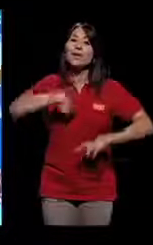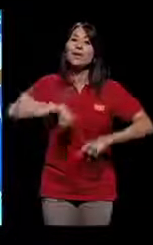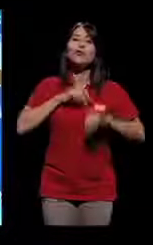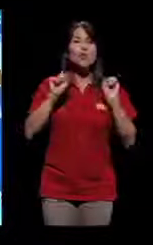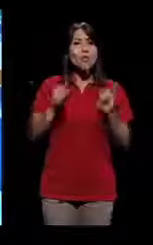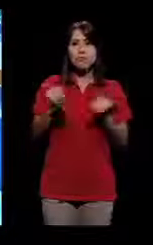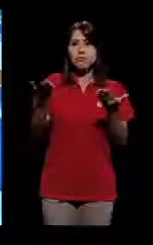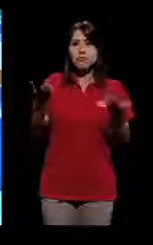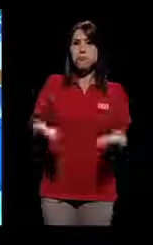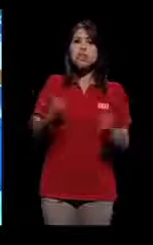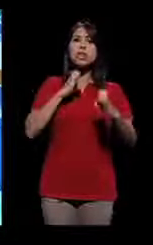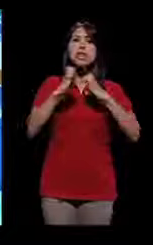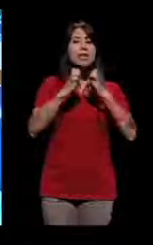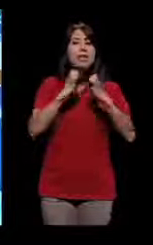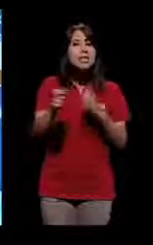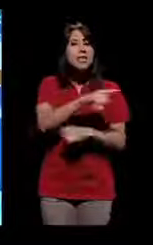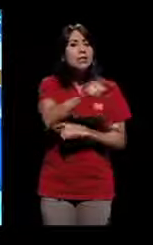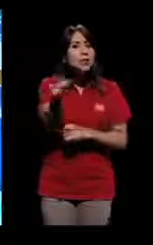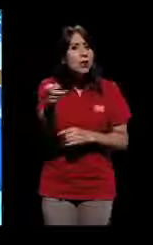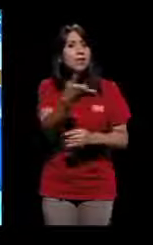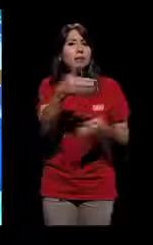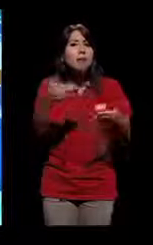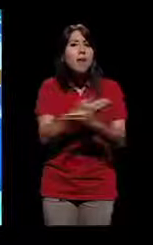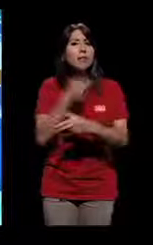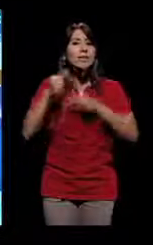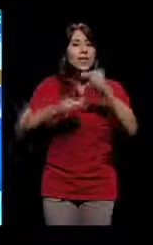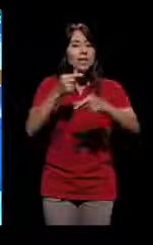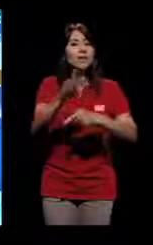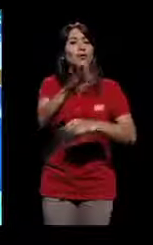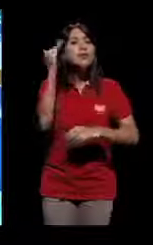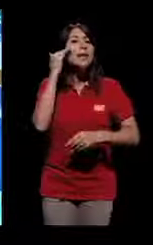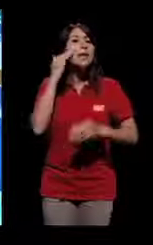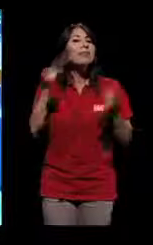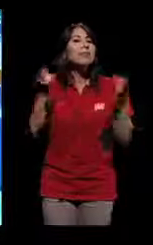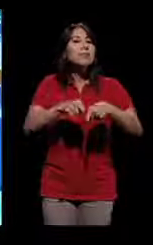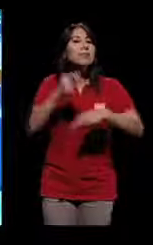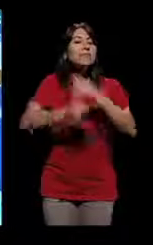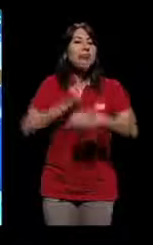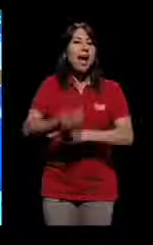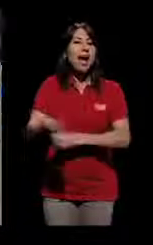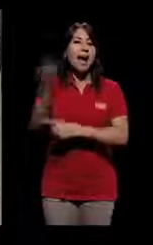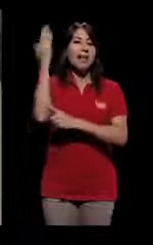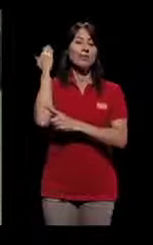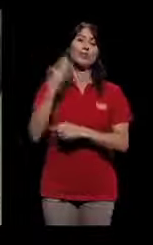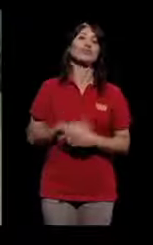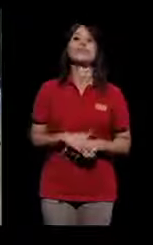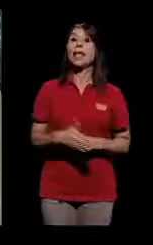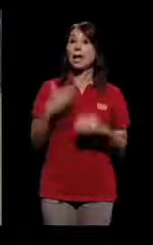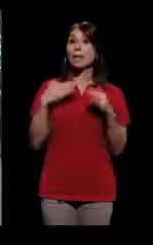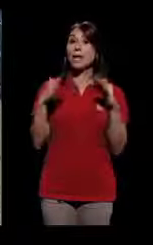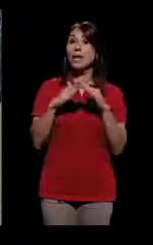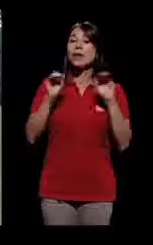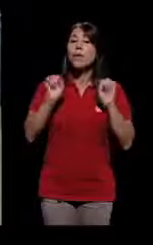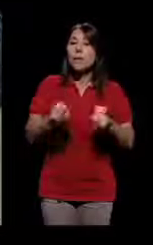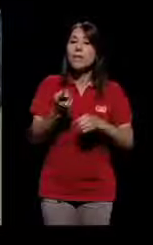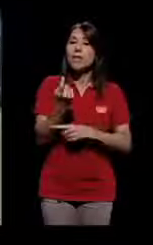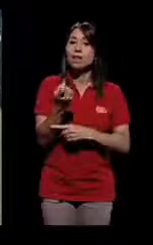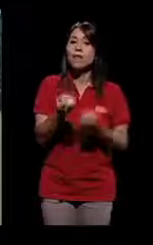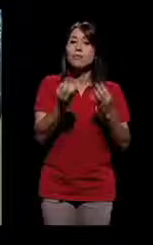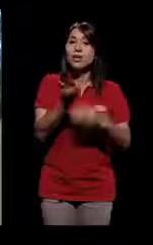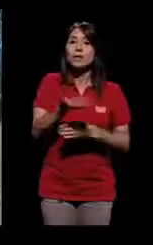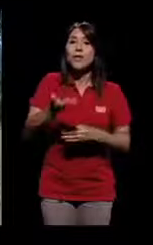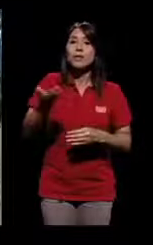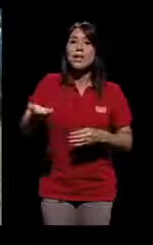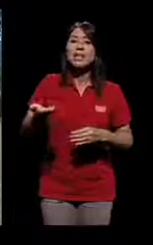podemos estar activas, pero sí podemos estarnos reuniendo, dando estas entrevistas, que conozcan las nuevas